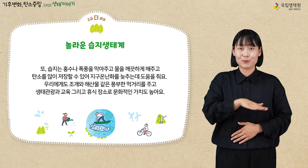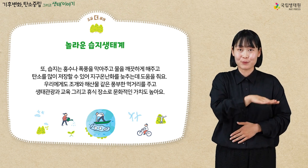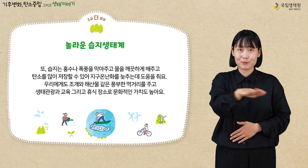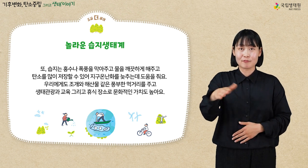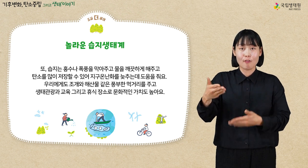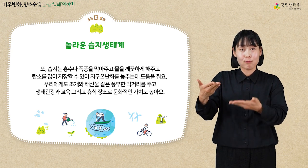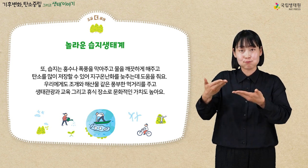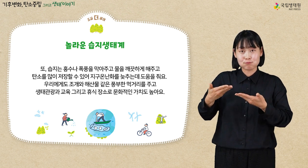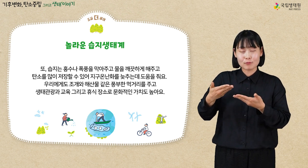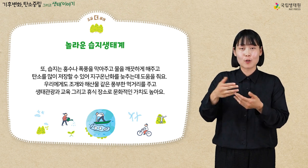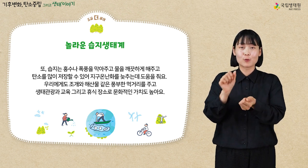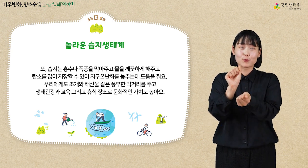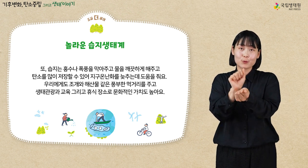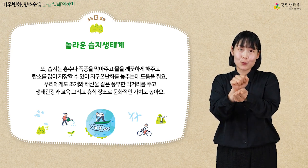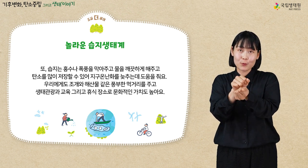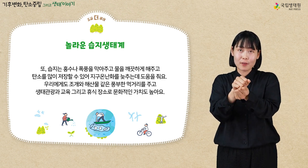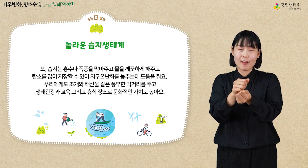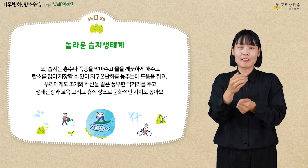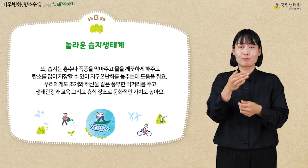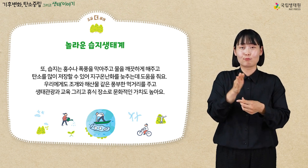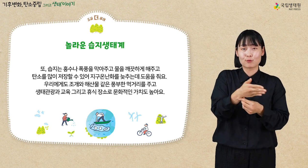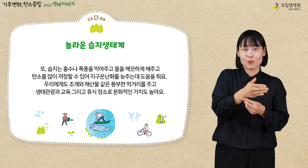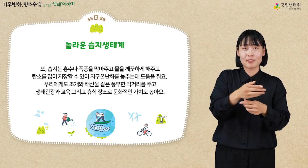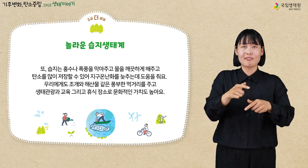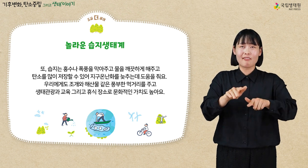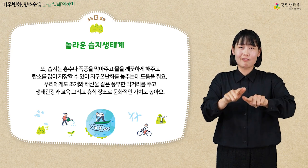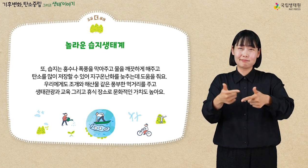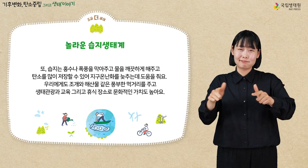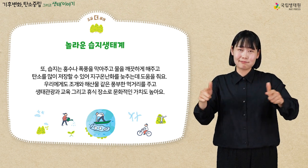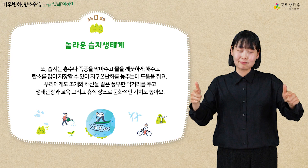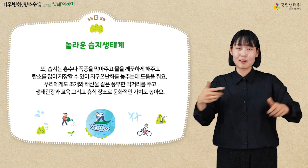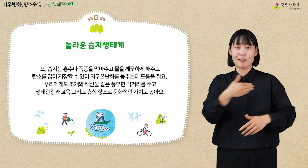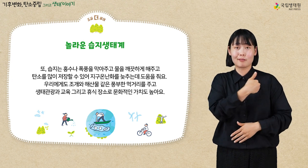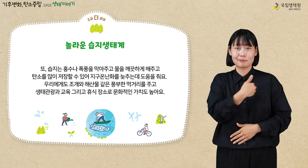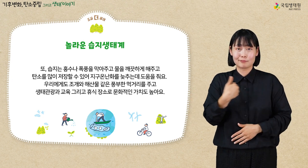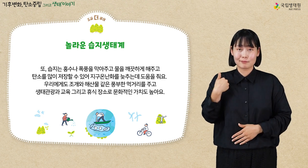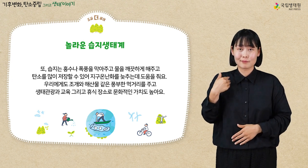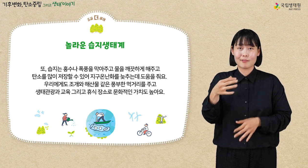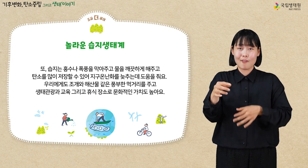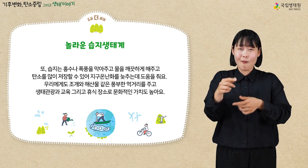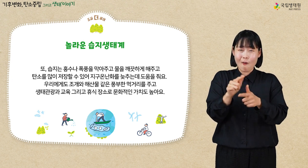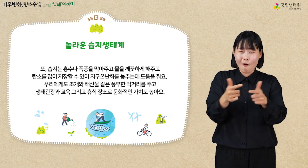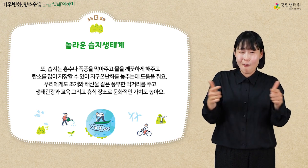우리에게도 조개와 해산물 같은 풍부한 먹거리를 주고